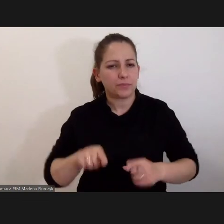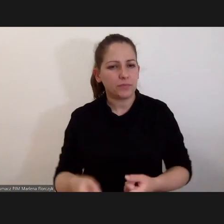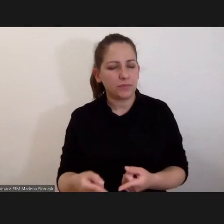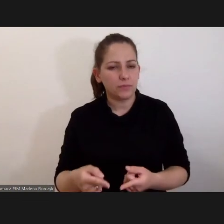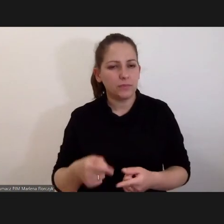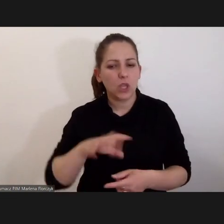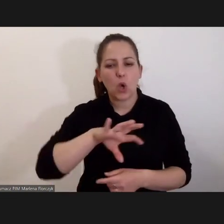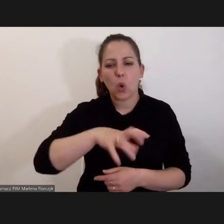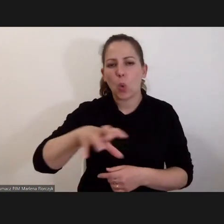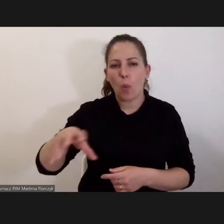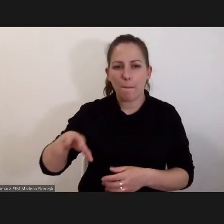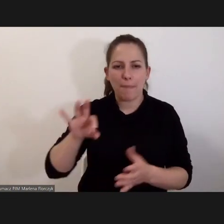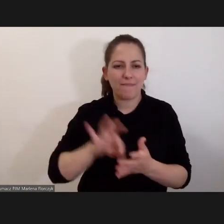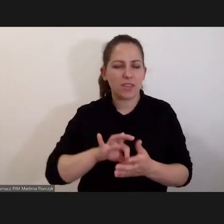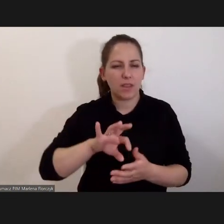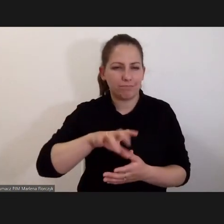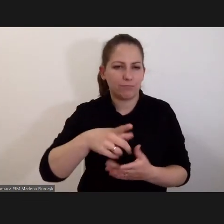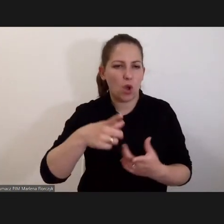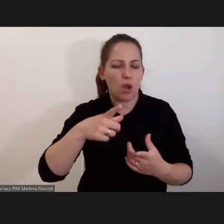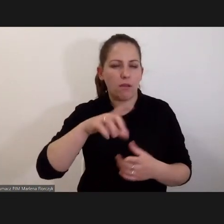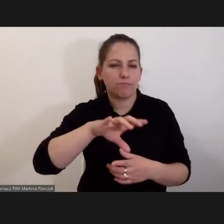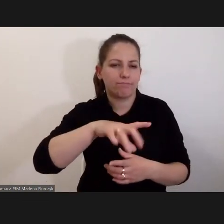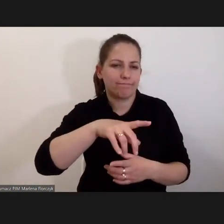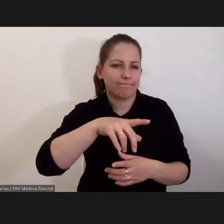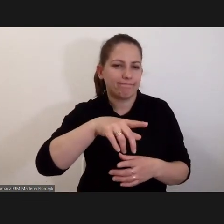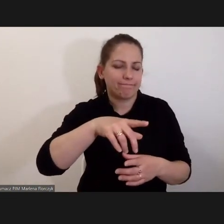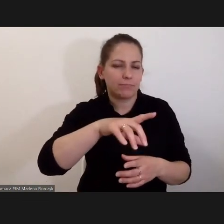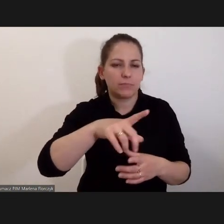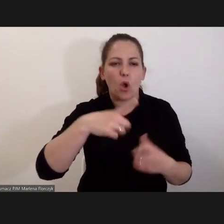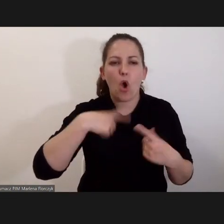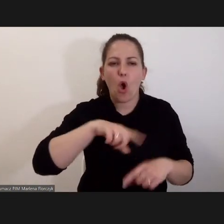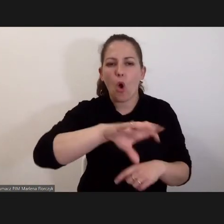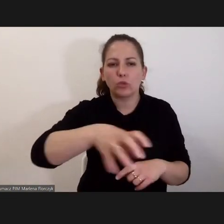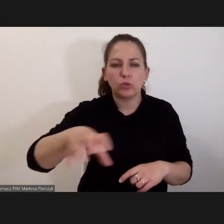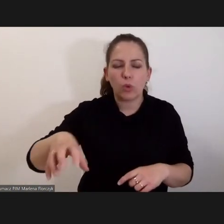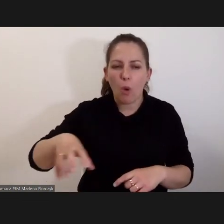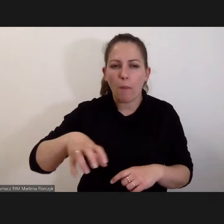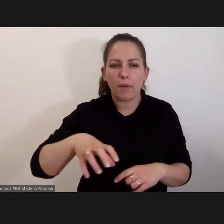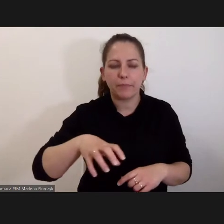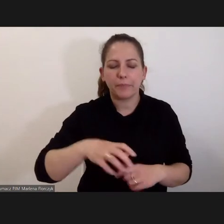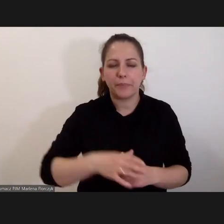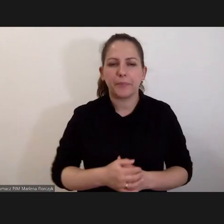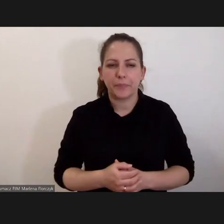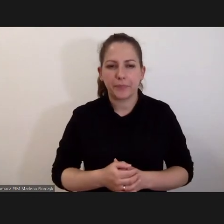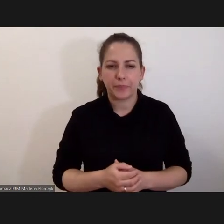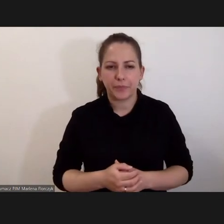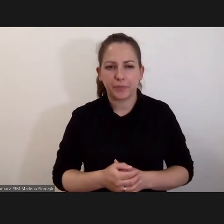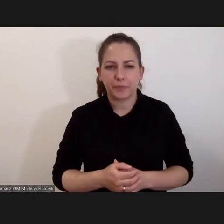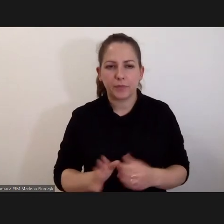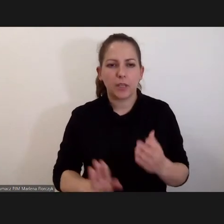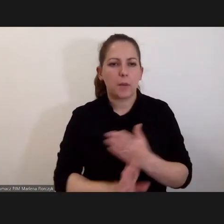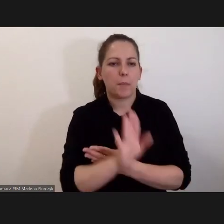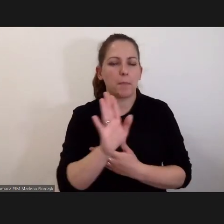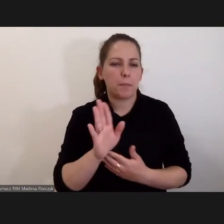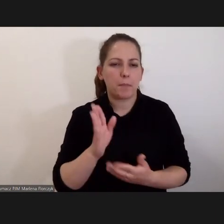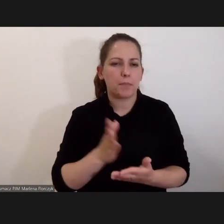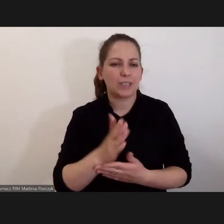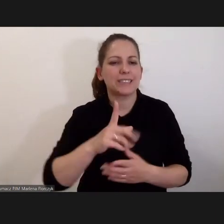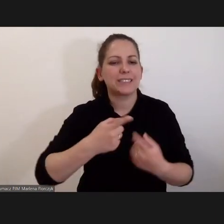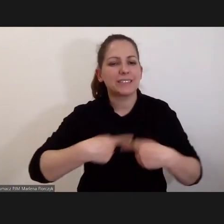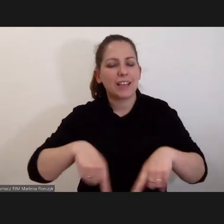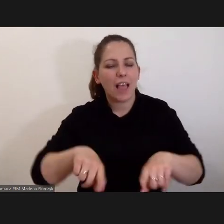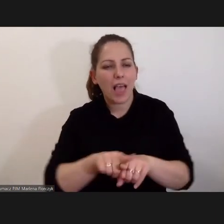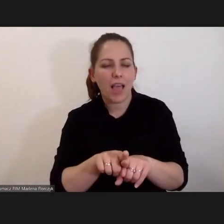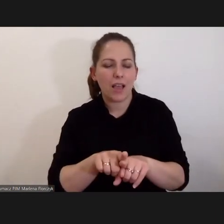grup pewnych ofiar, grupowaniu zespołów, które są reprezentowane przez zespoły